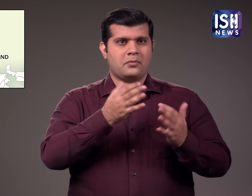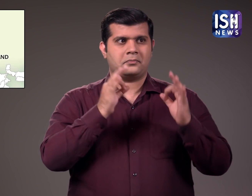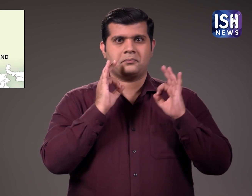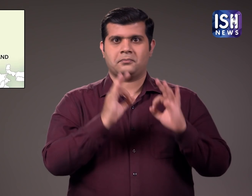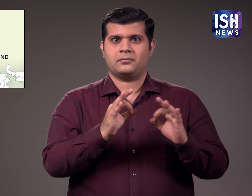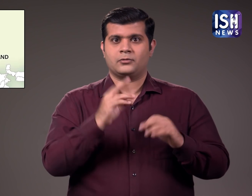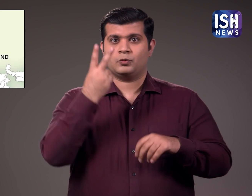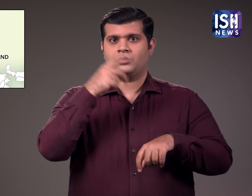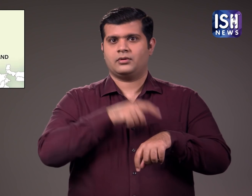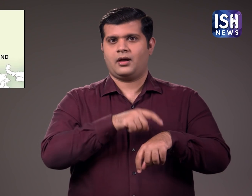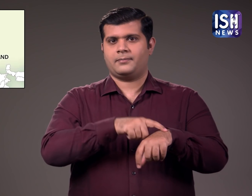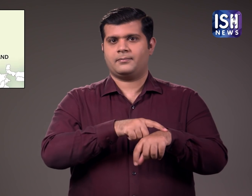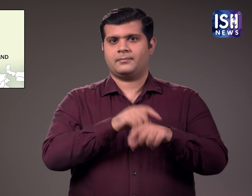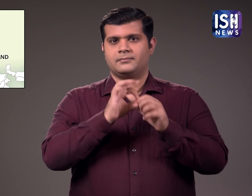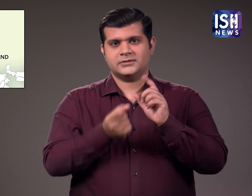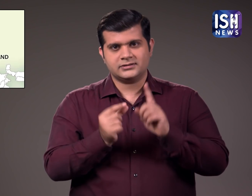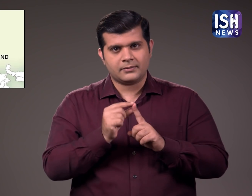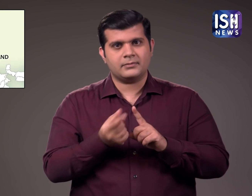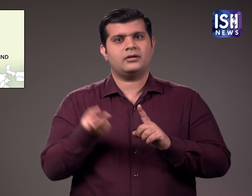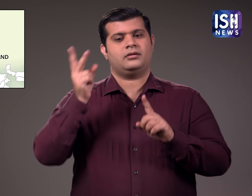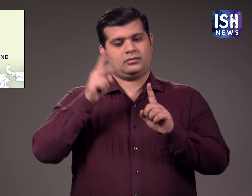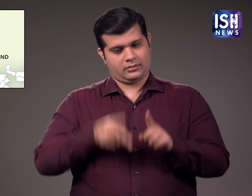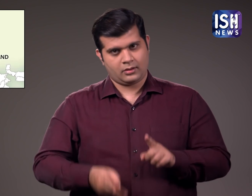47 सीटों पर जीत हासल की है